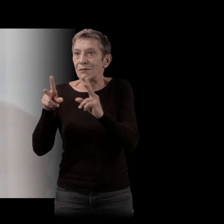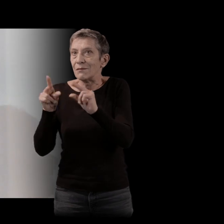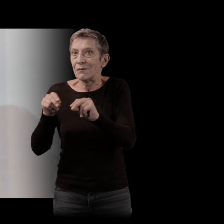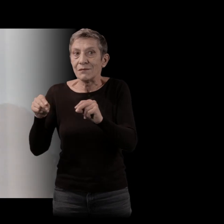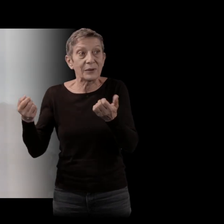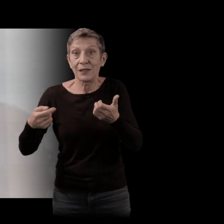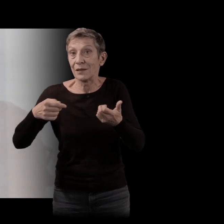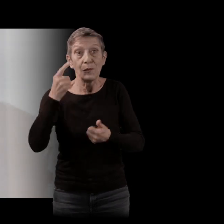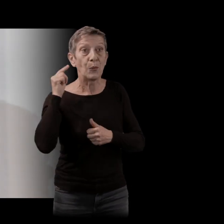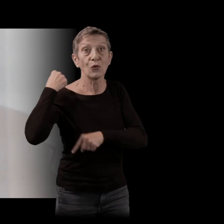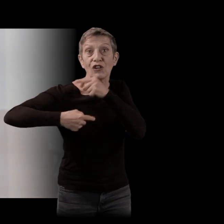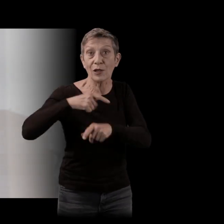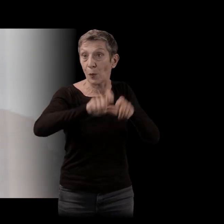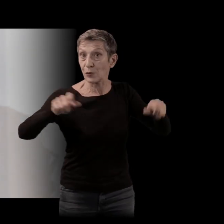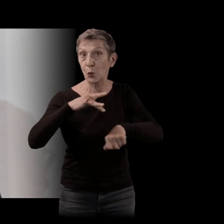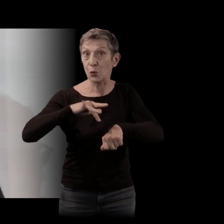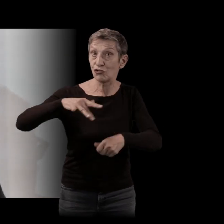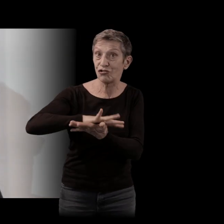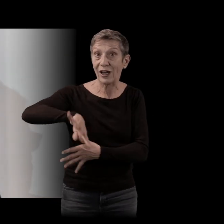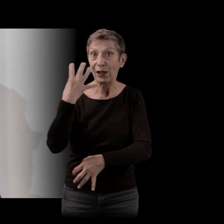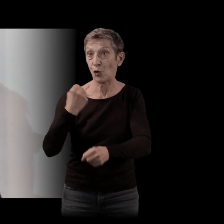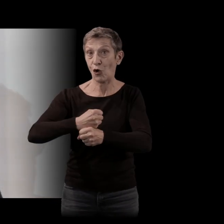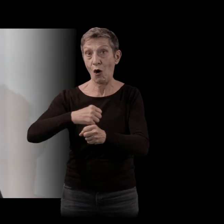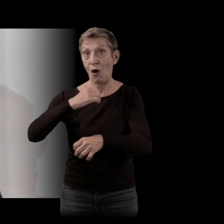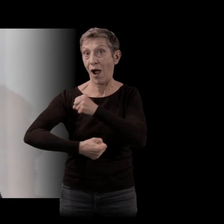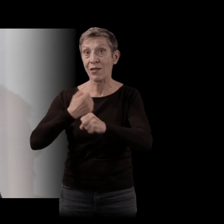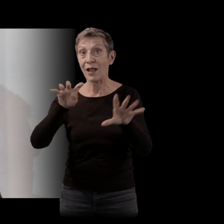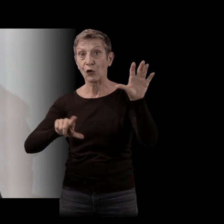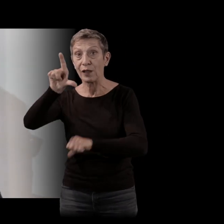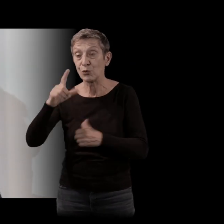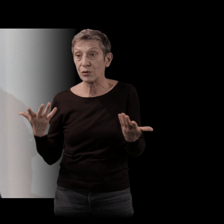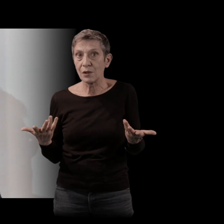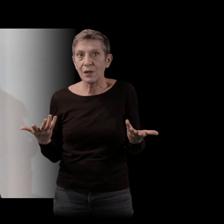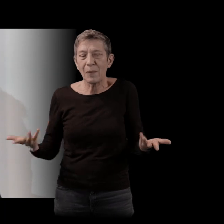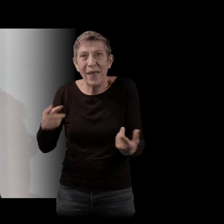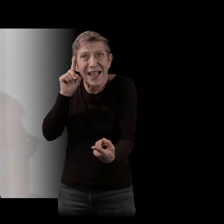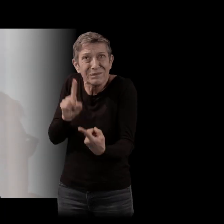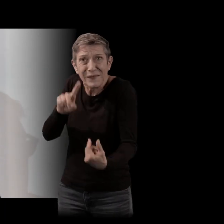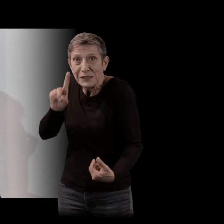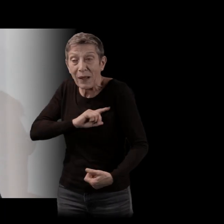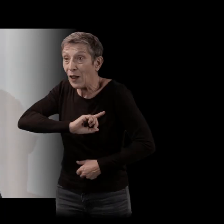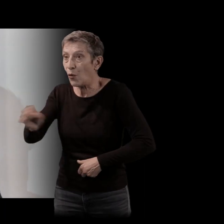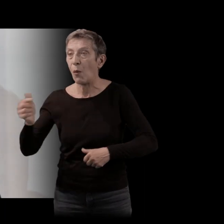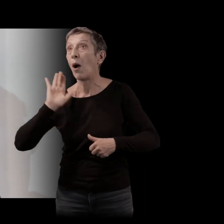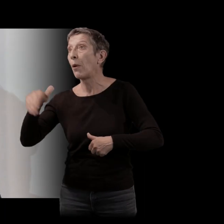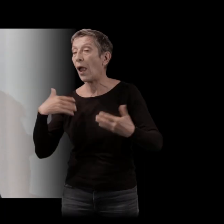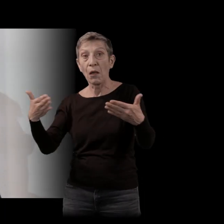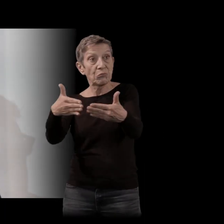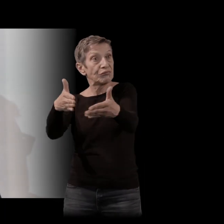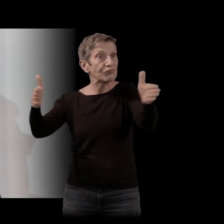en fait. Mais ce n'était pas volontaire, ça. Quant au fait que ça touche beaucoup plus de gens au-delà, peut-être qu'il y a des